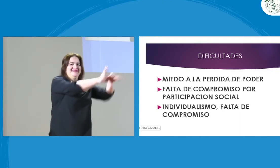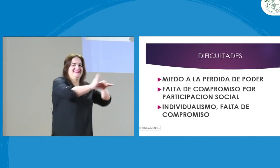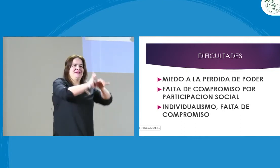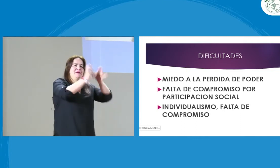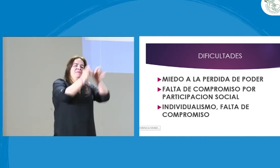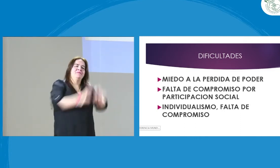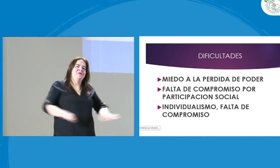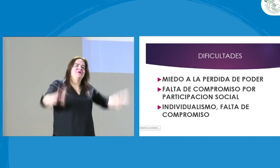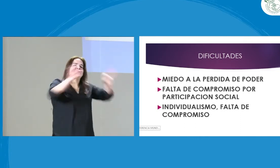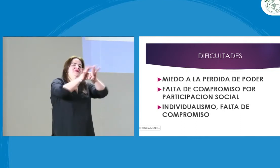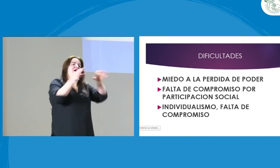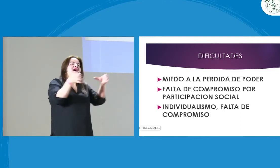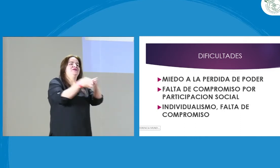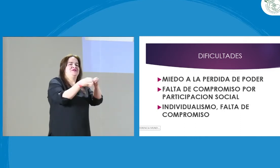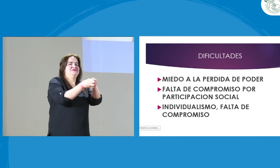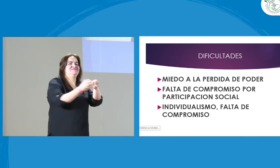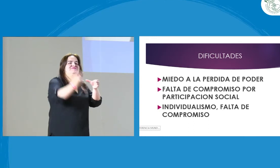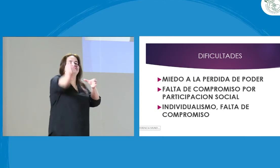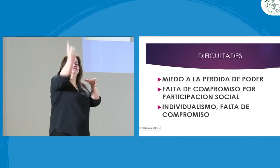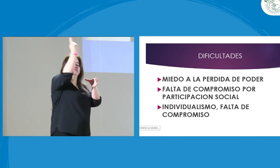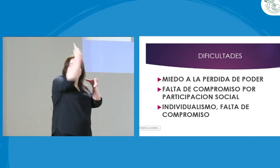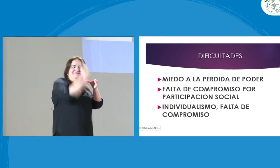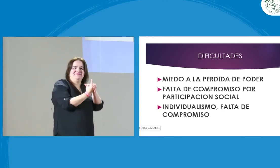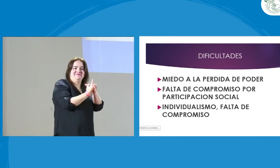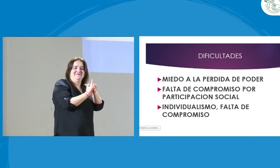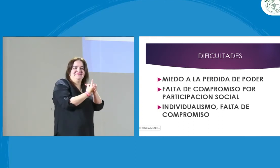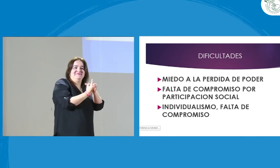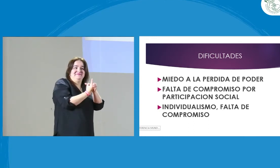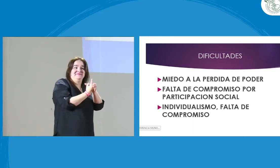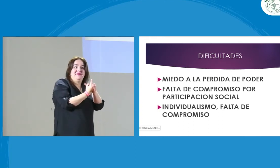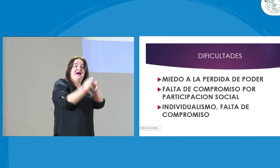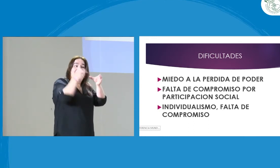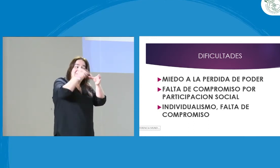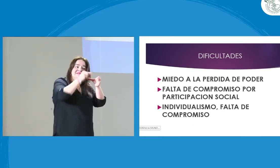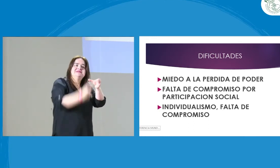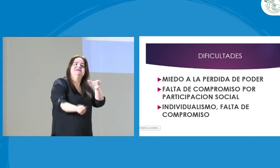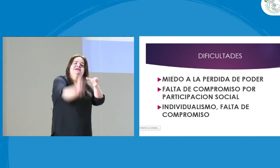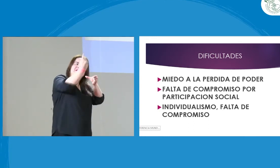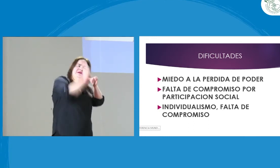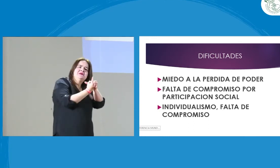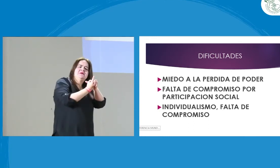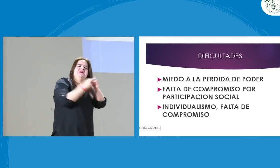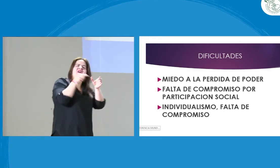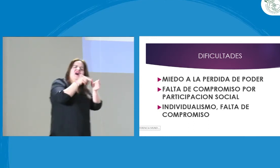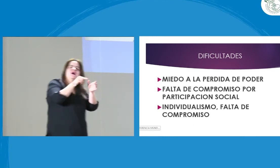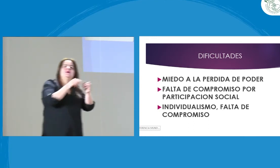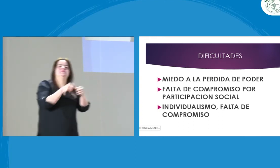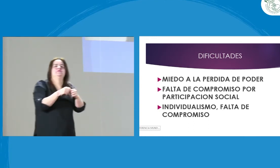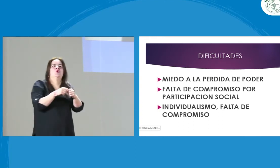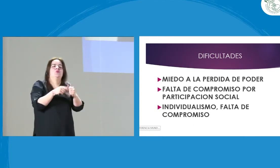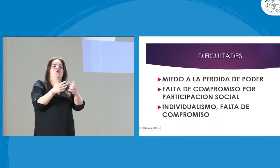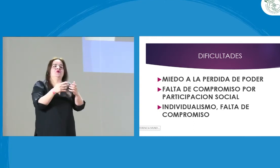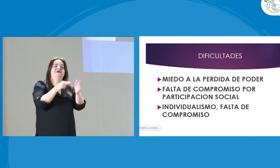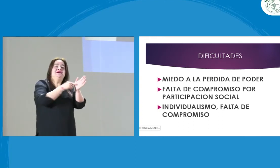porque primero se parte de lo individual para poder pasar a un colectivo y así poder hacer una incidencia fuerte.